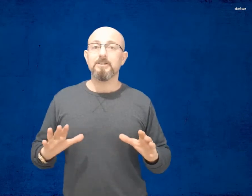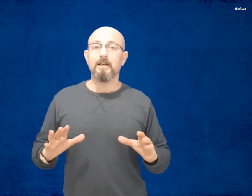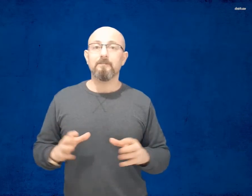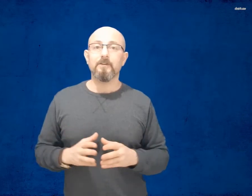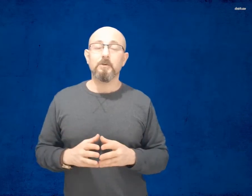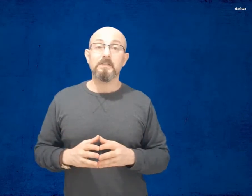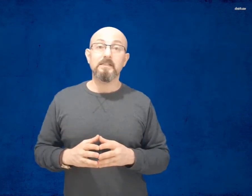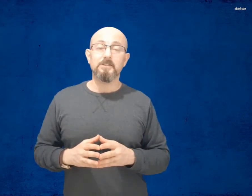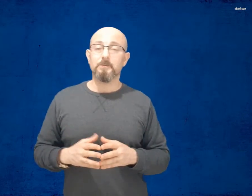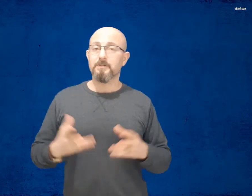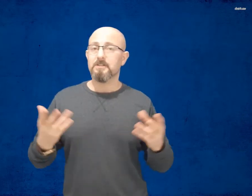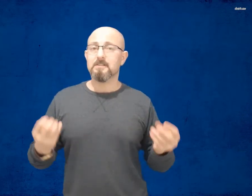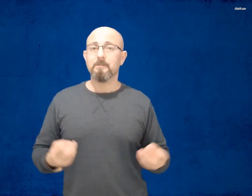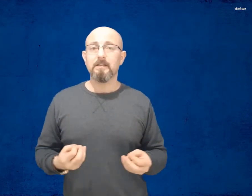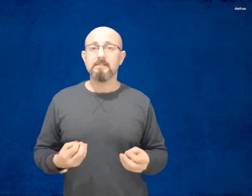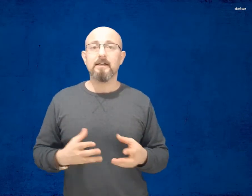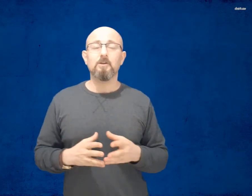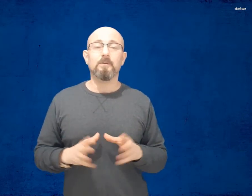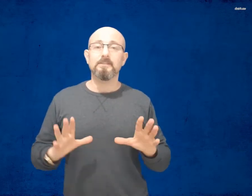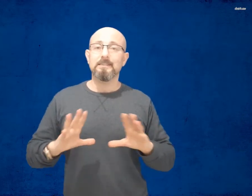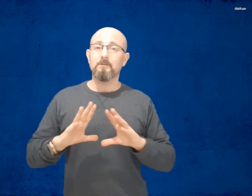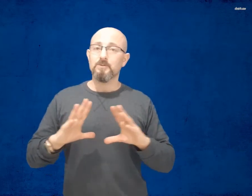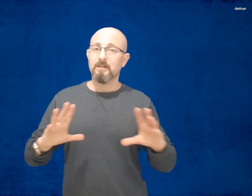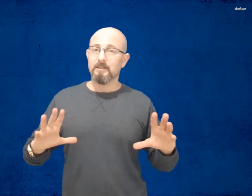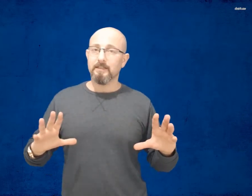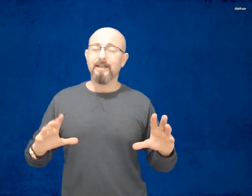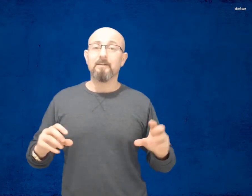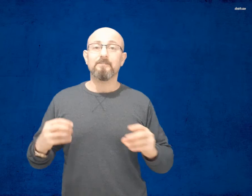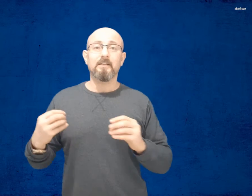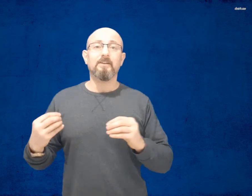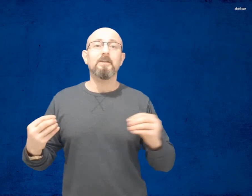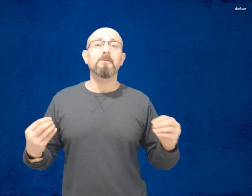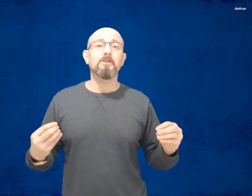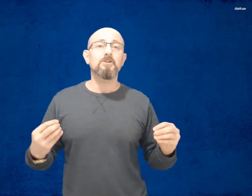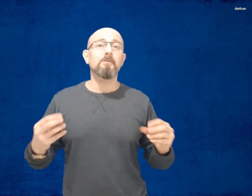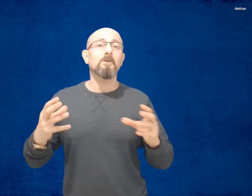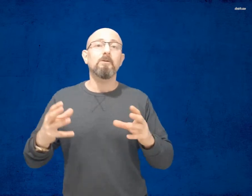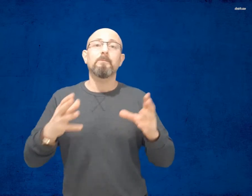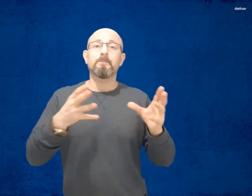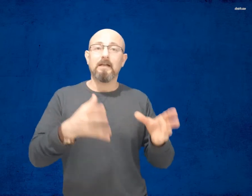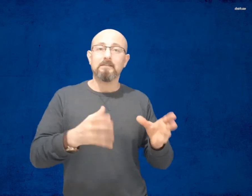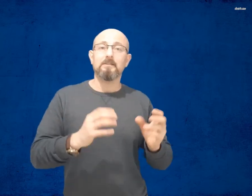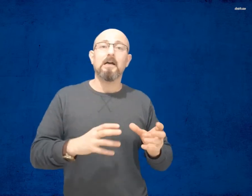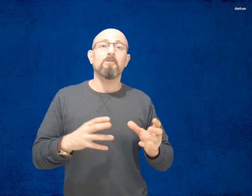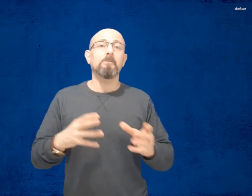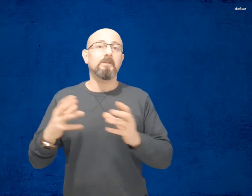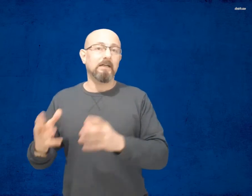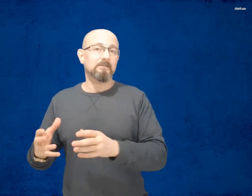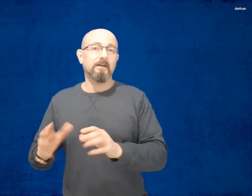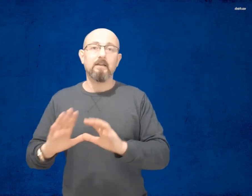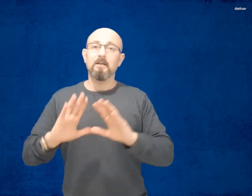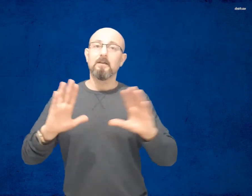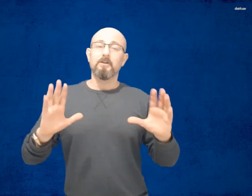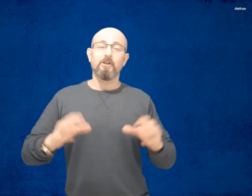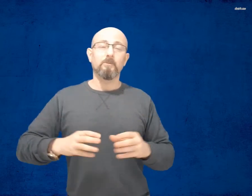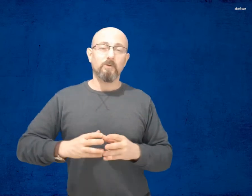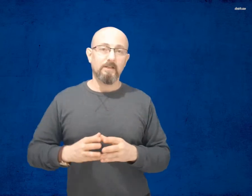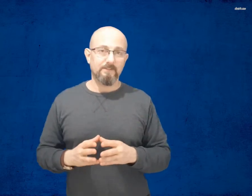شيء على Frequency Expressions تمارين سهل وبسيطة مجرد نحن نعرف تركيبة الجملة وإن تنحطها وإن تنحطها الأمور كلها في